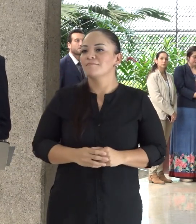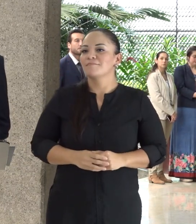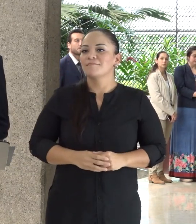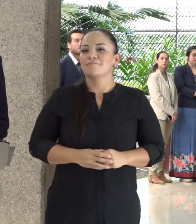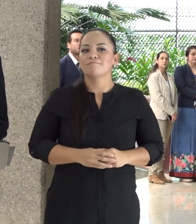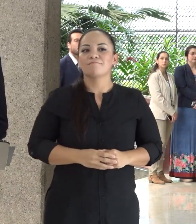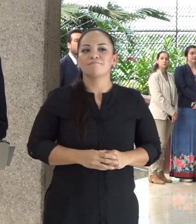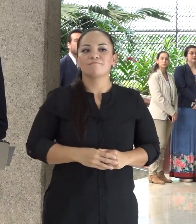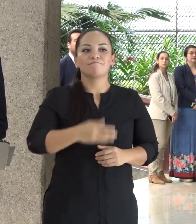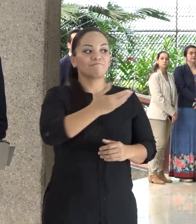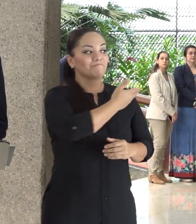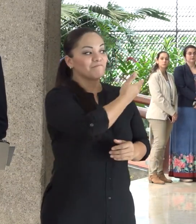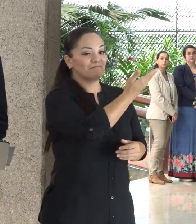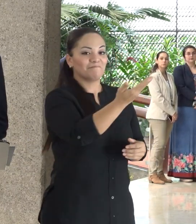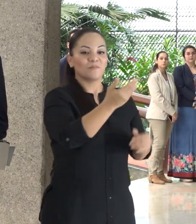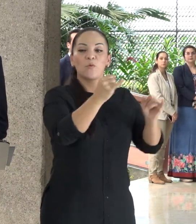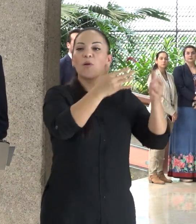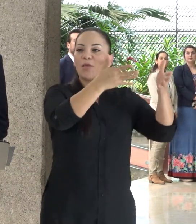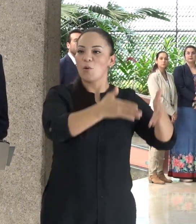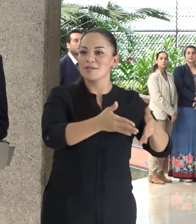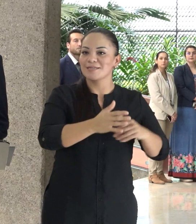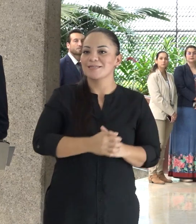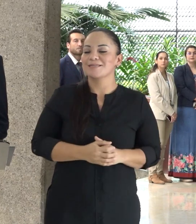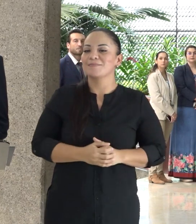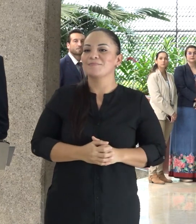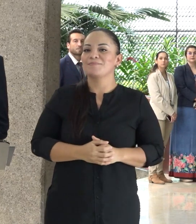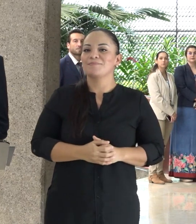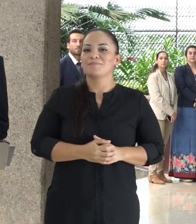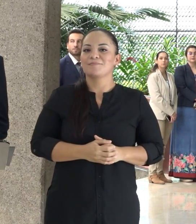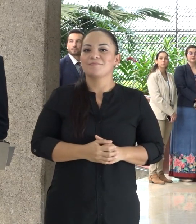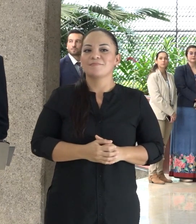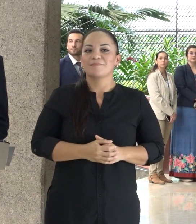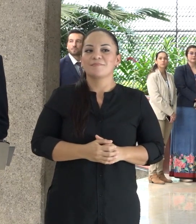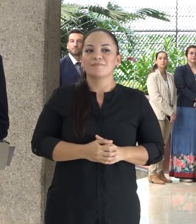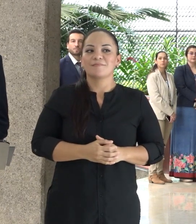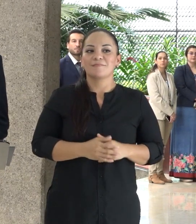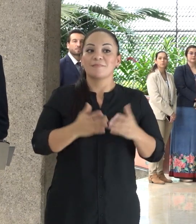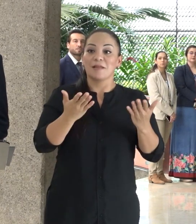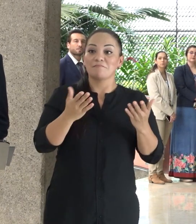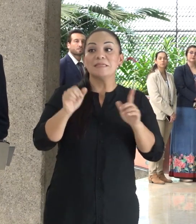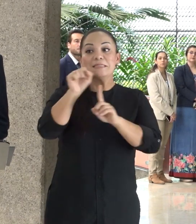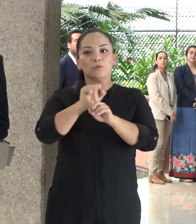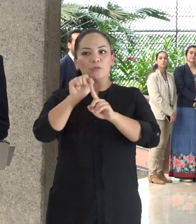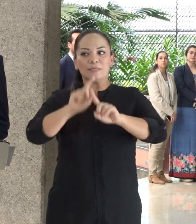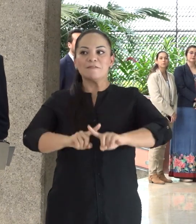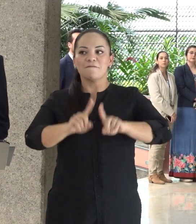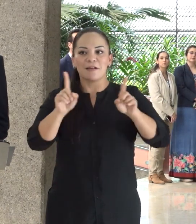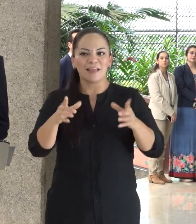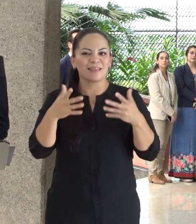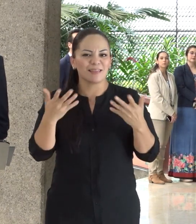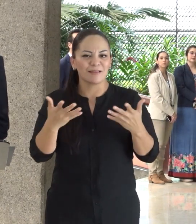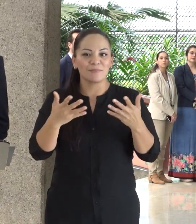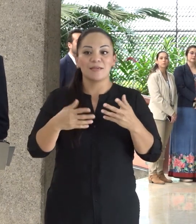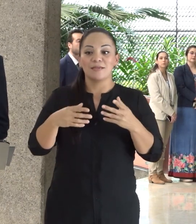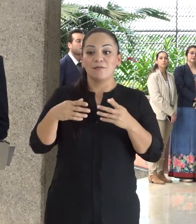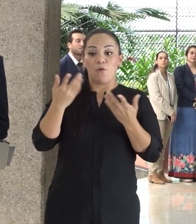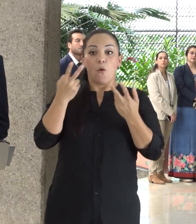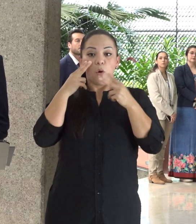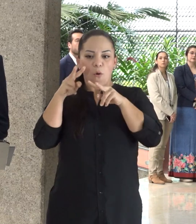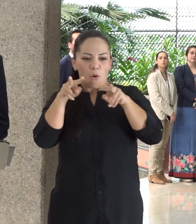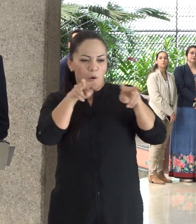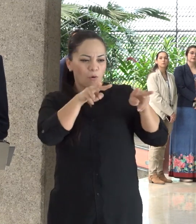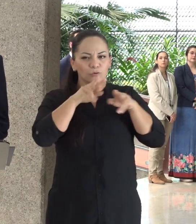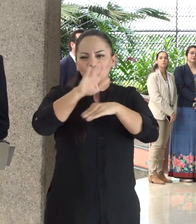Señores seleccionados, en ámbitos muy distintos, los ojos de todo un país